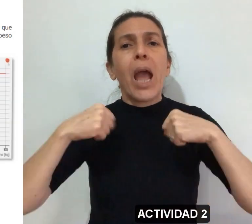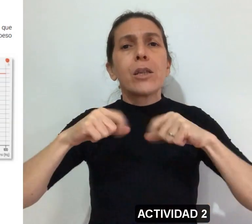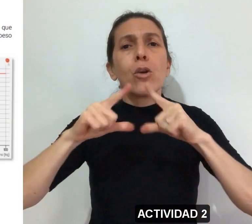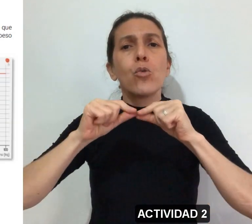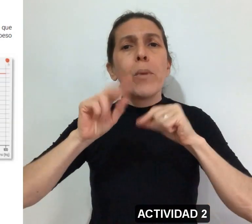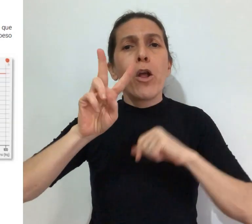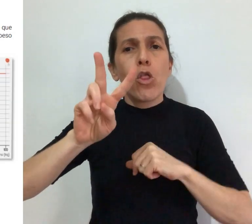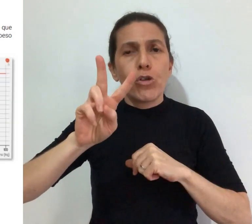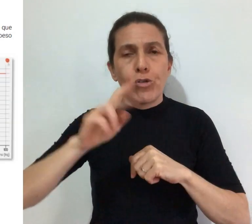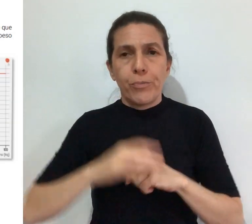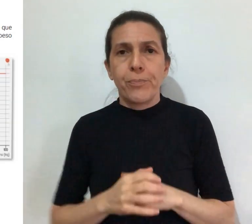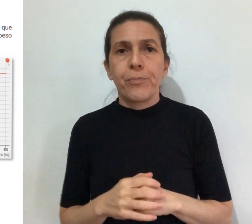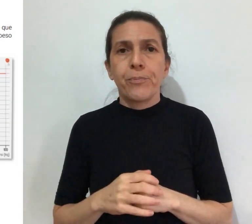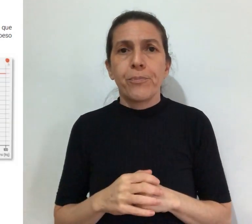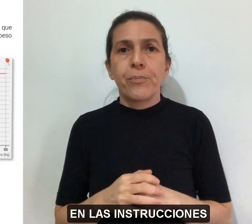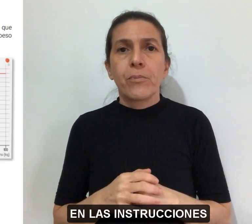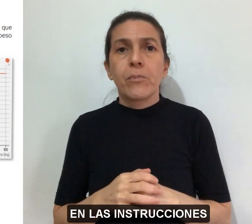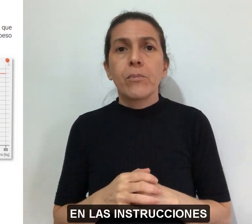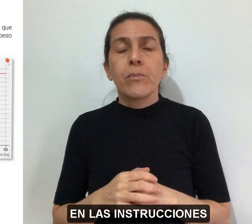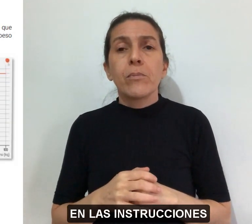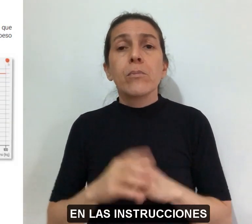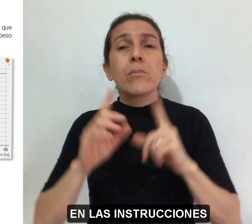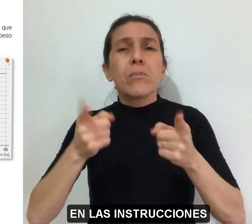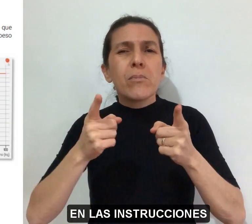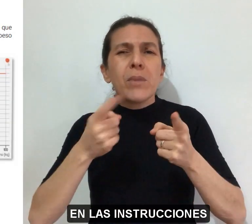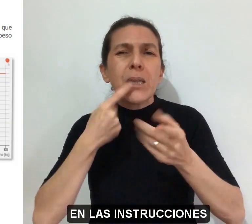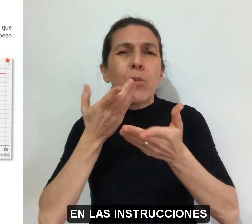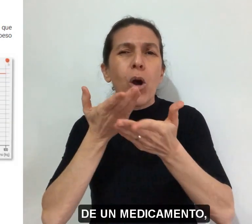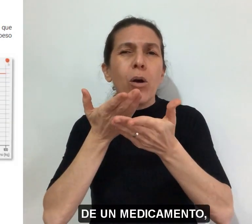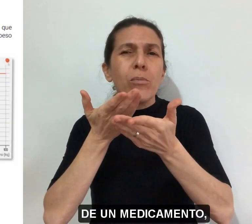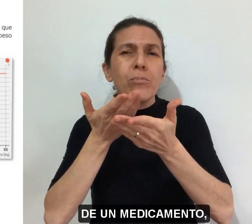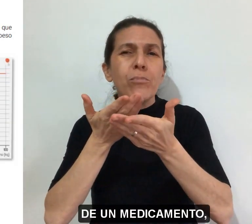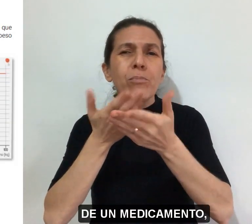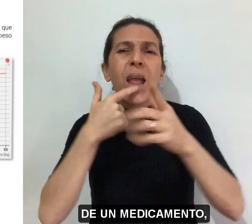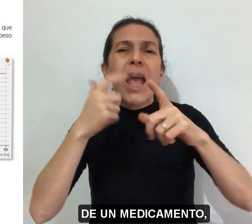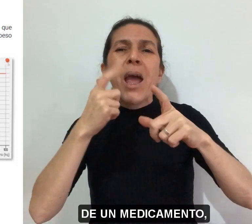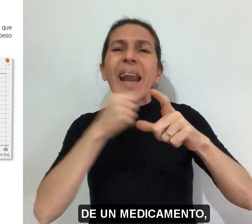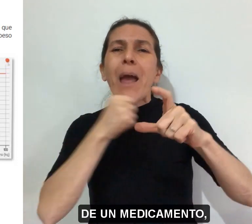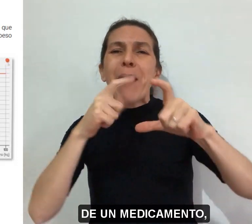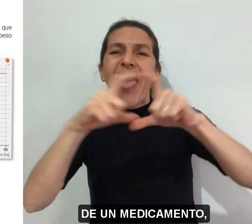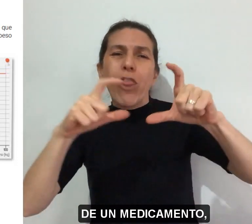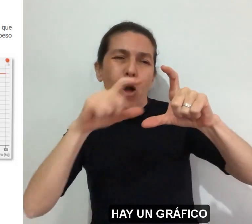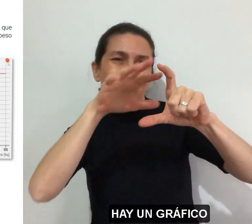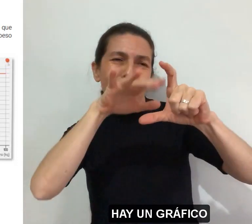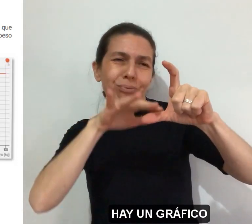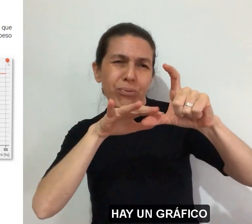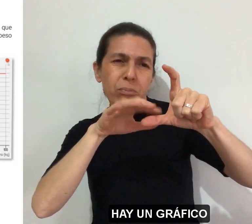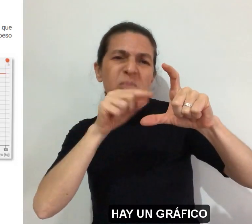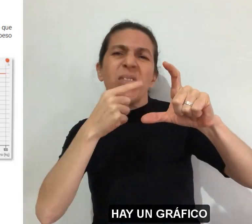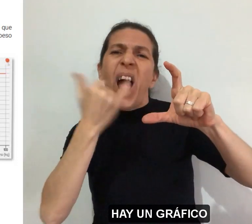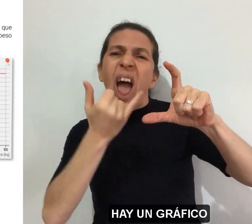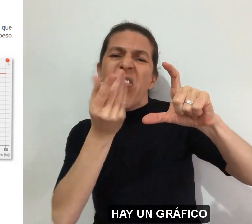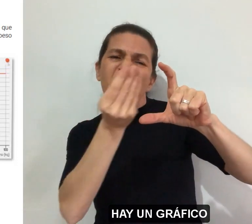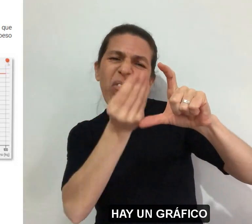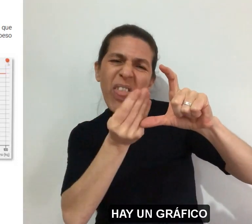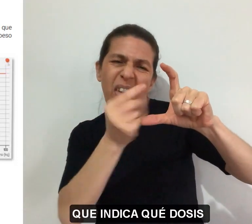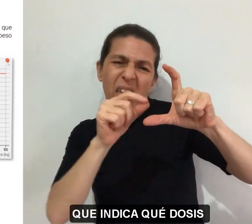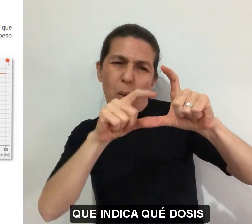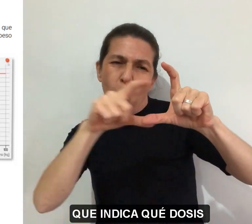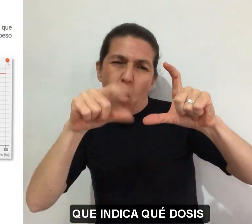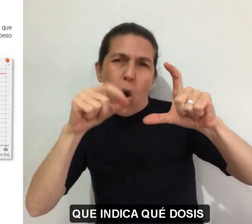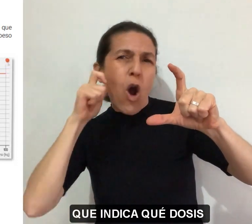Actividad 2 En las instrucciones de un medicamento, hay un